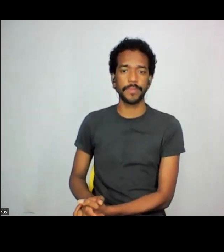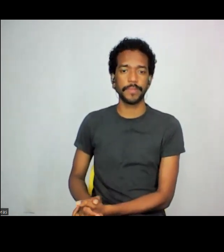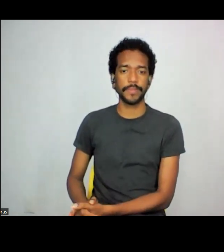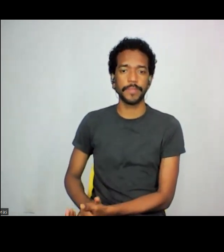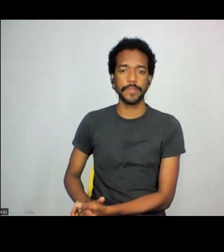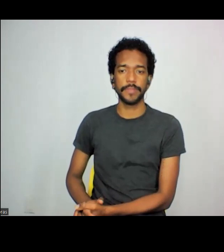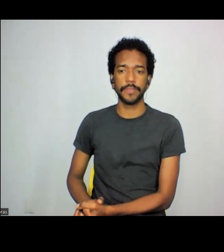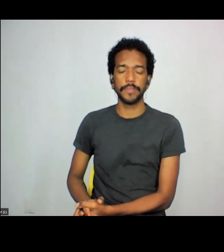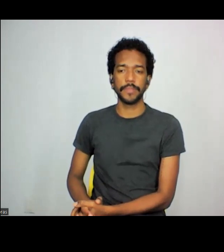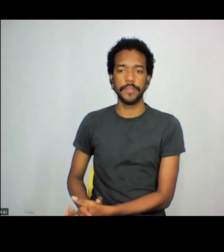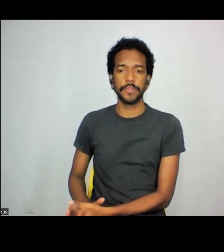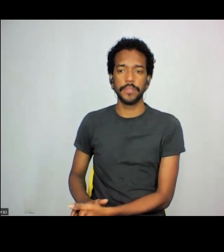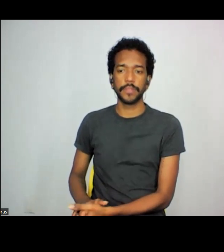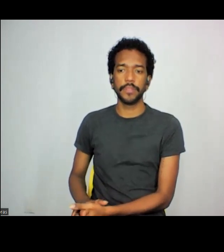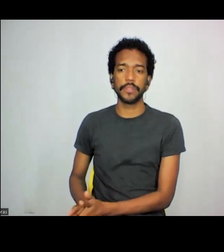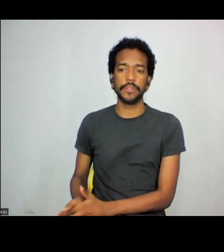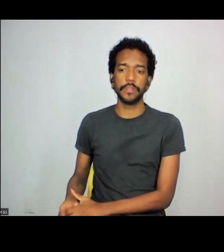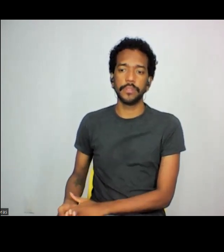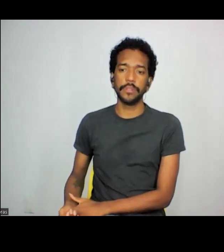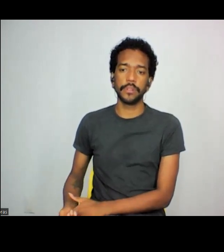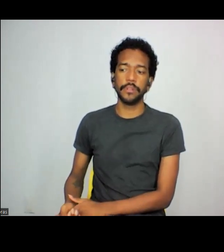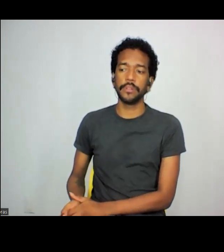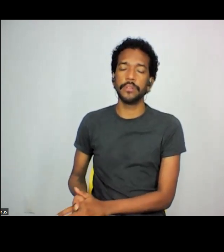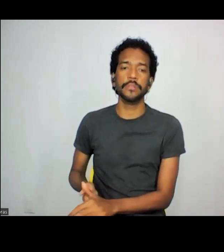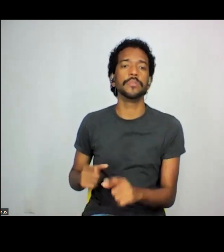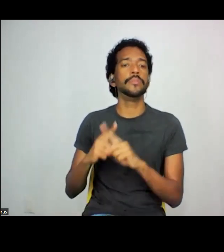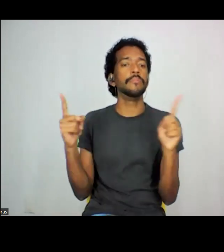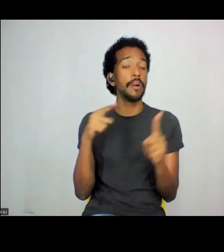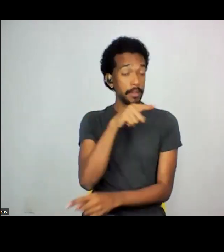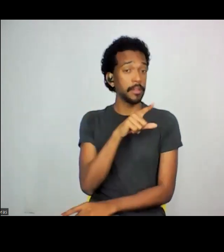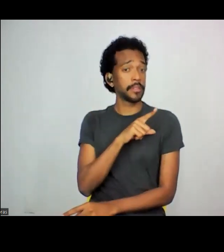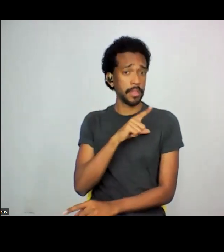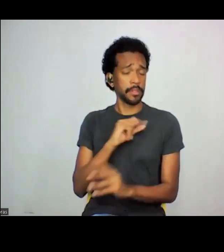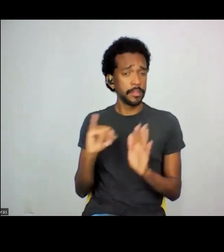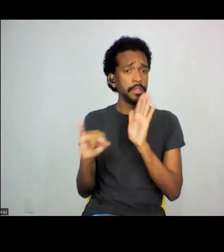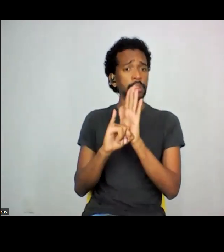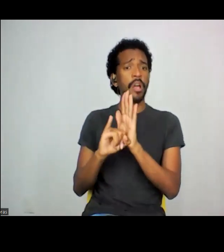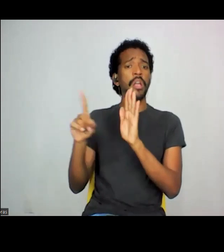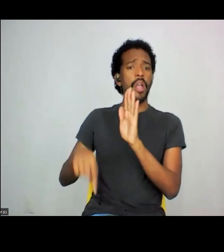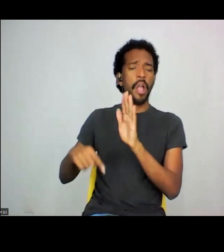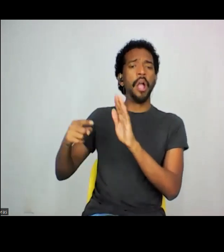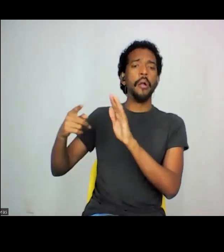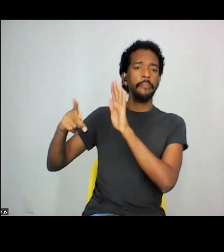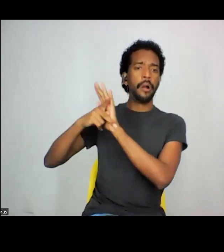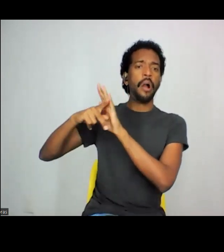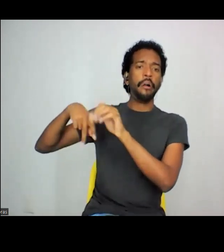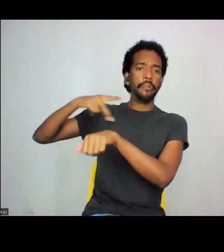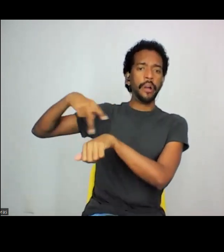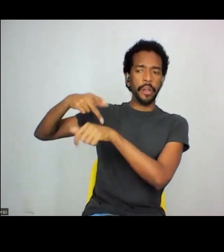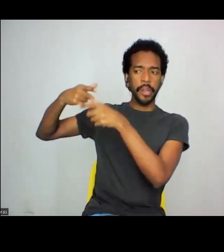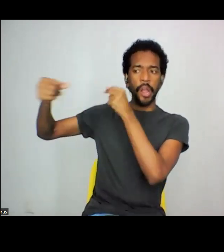é, mas existia essa identidade, né, de ele ser imigrante japonês, de ele trazer